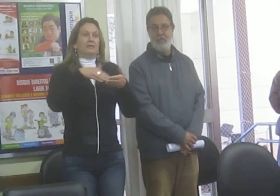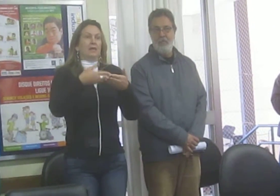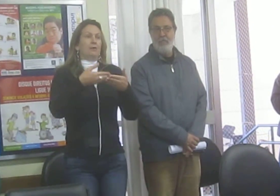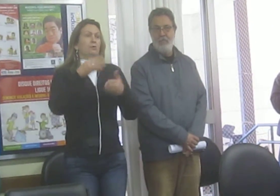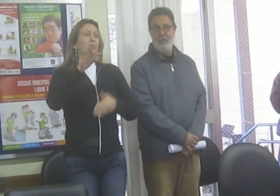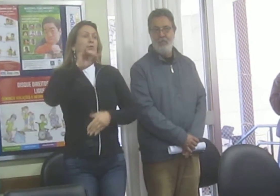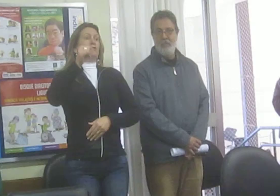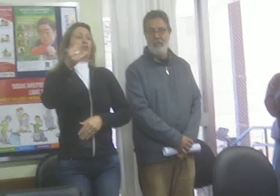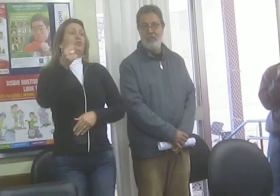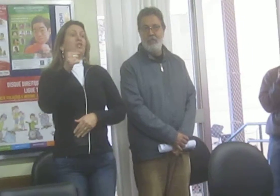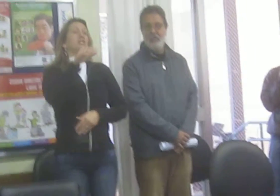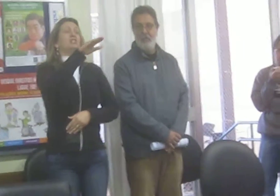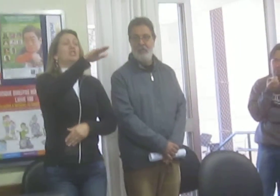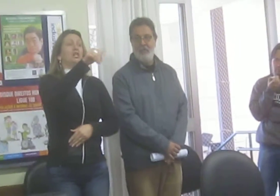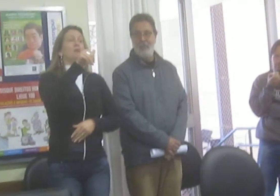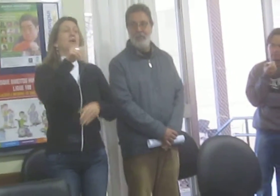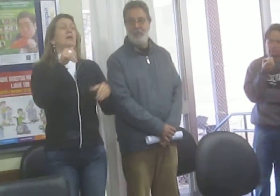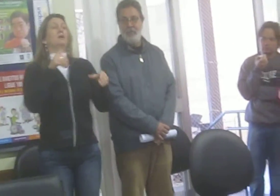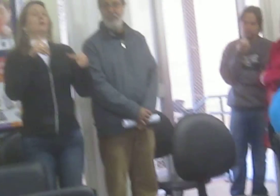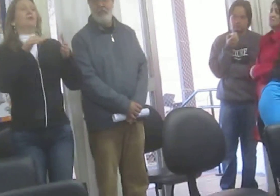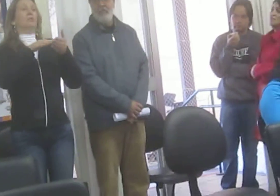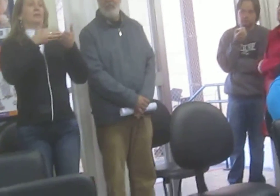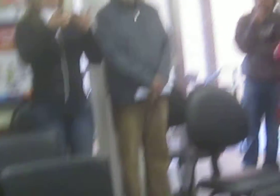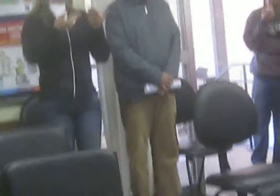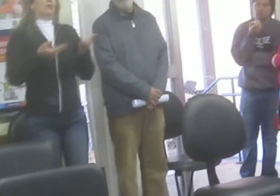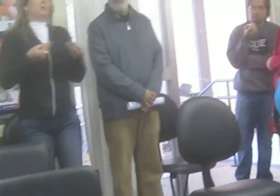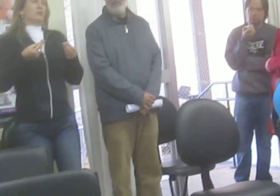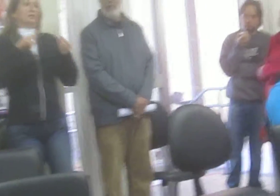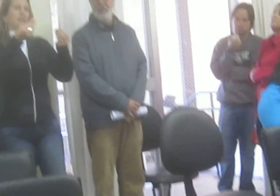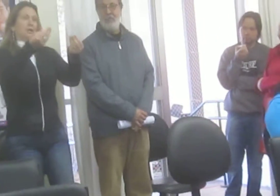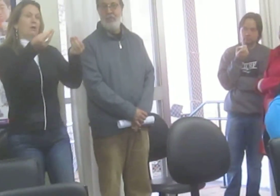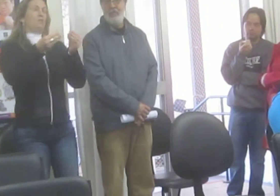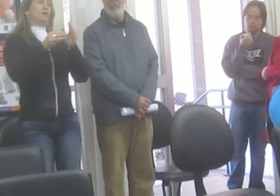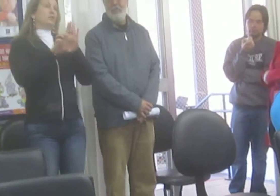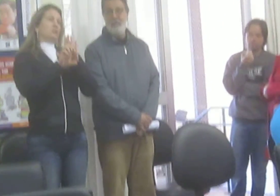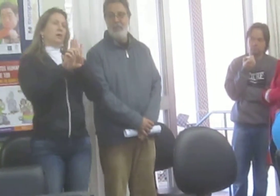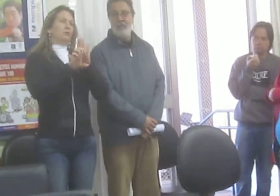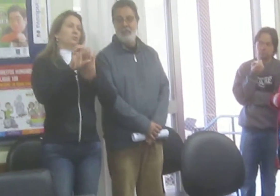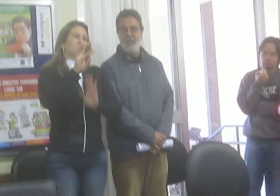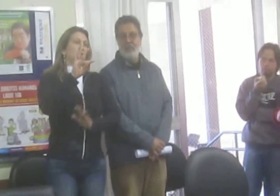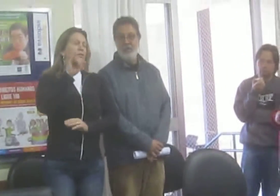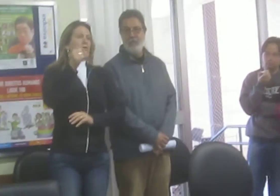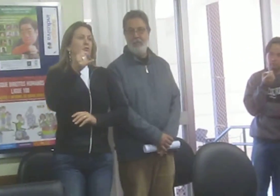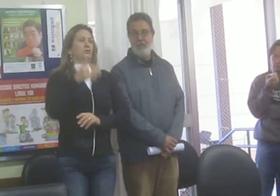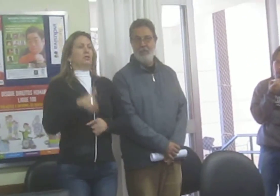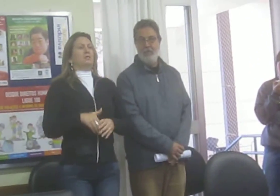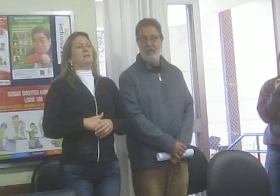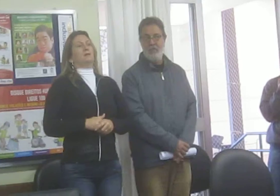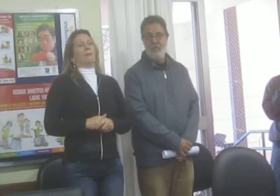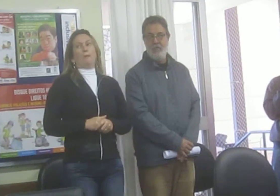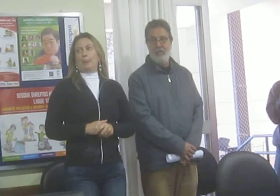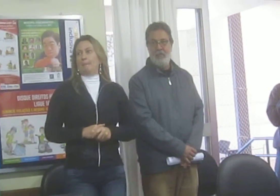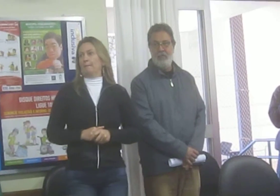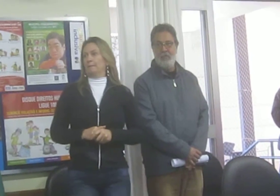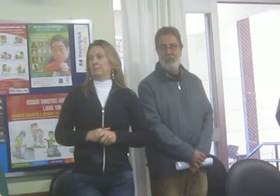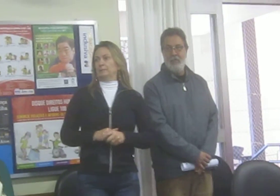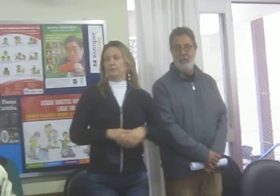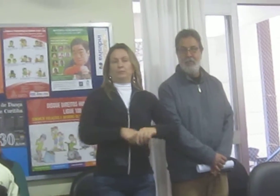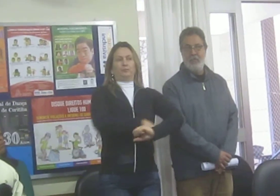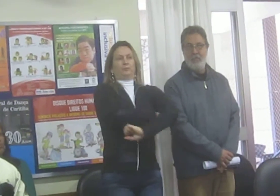intérprete, o Tribunal de Justiça então, você passa para a gente o momento. Eu posso entregar o edital do Tribunal de Justiça. Zé Guilherme, veja depois